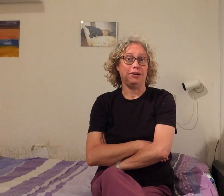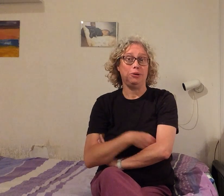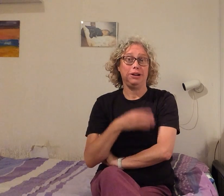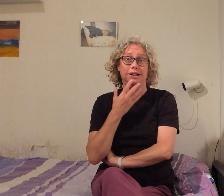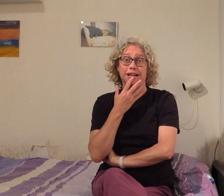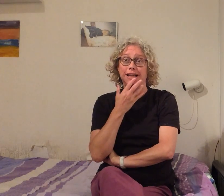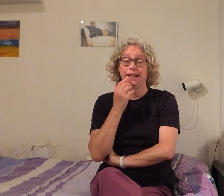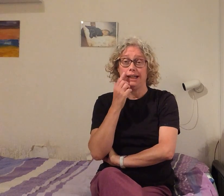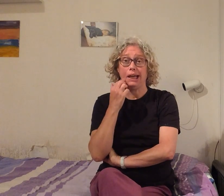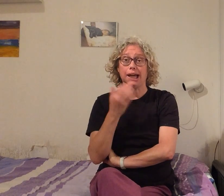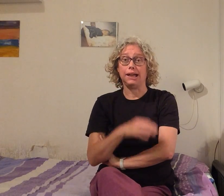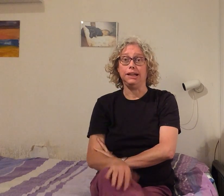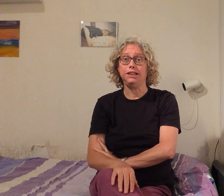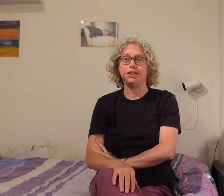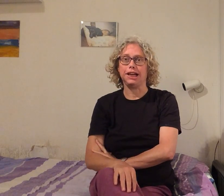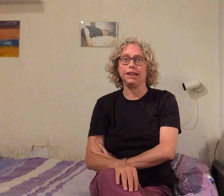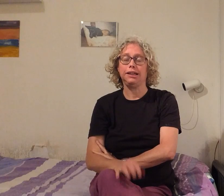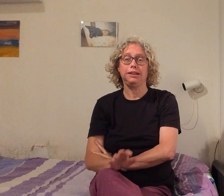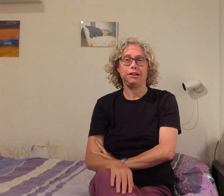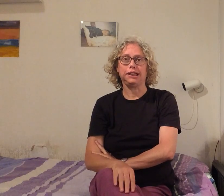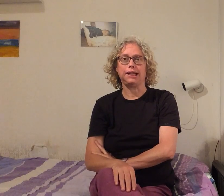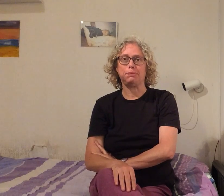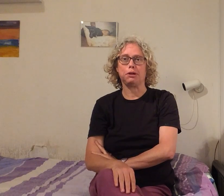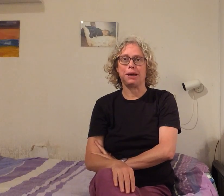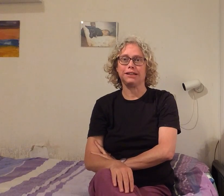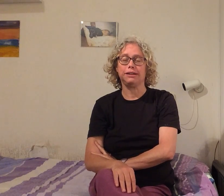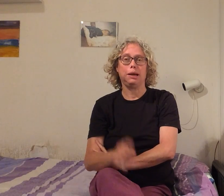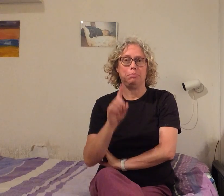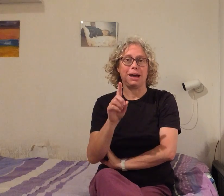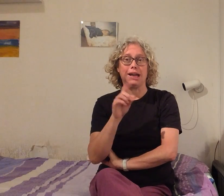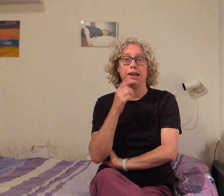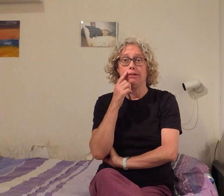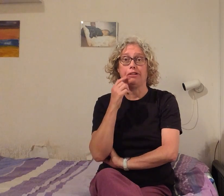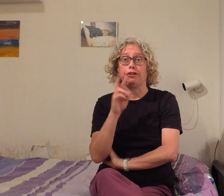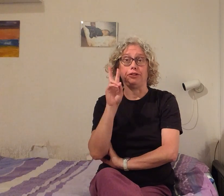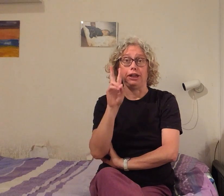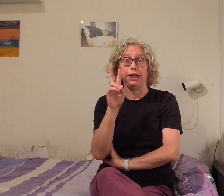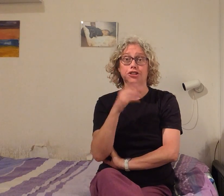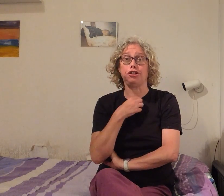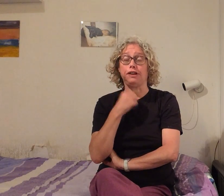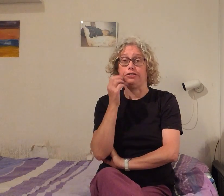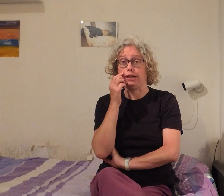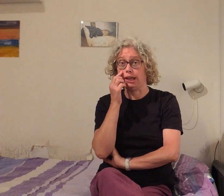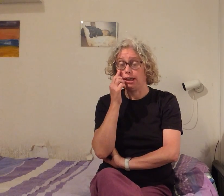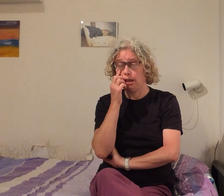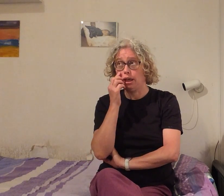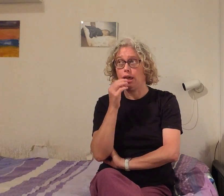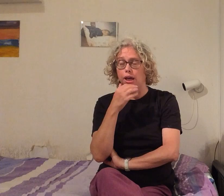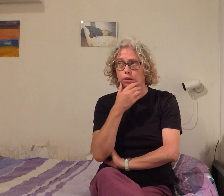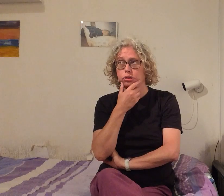Hallo, ik ga een liedje zingen dat ik net heb gemaakt, maar waarvan de eerste twee zinnen uit